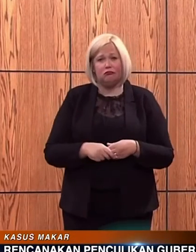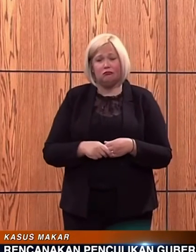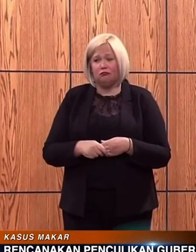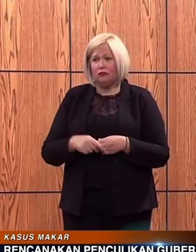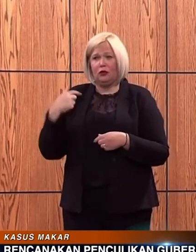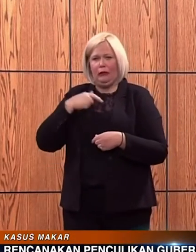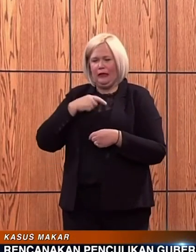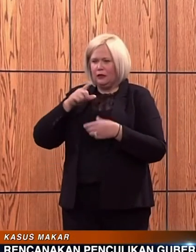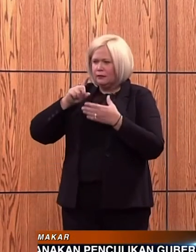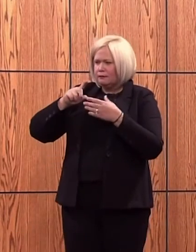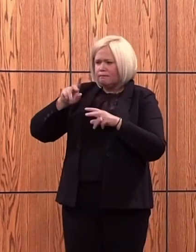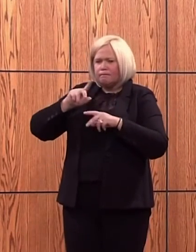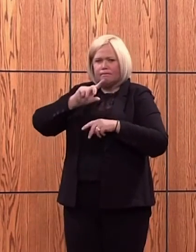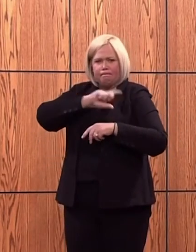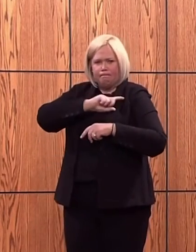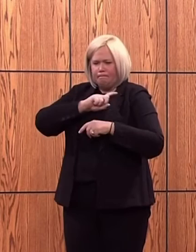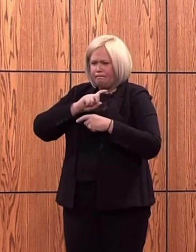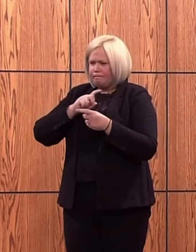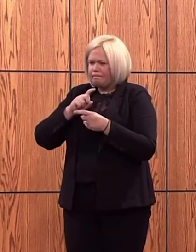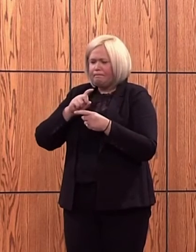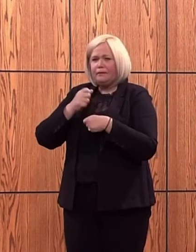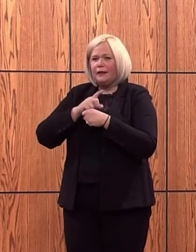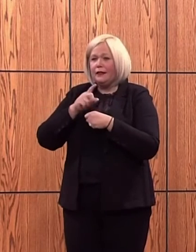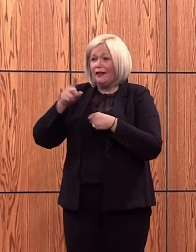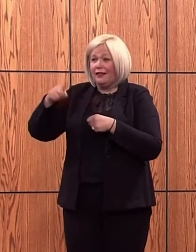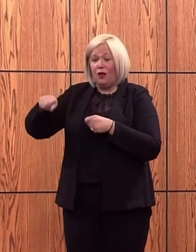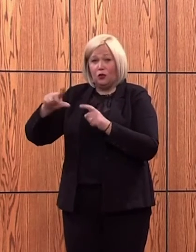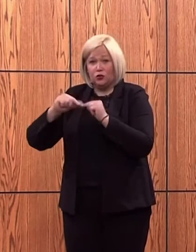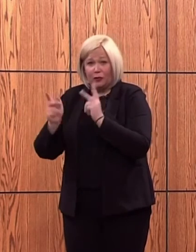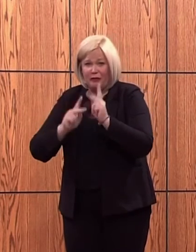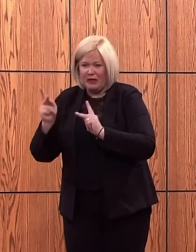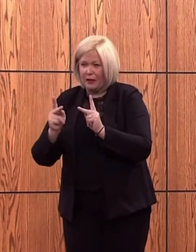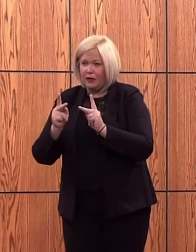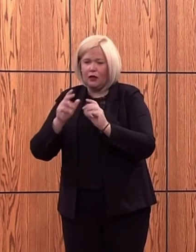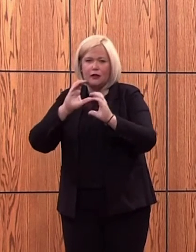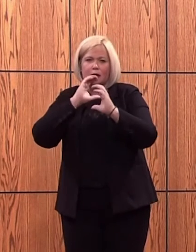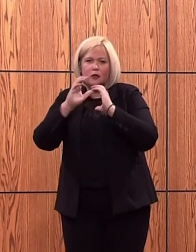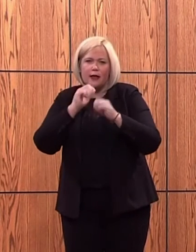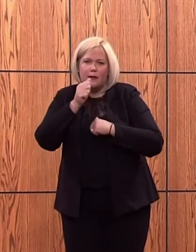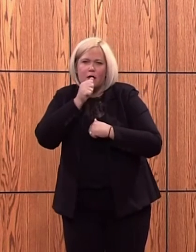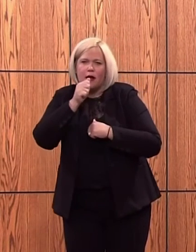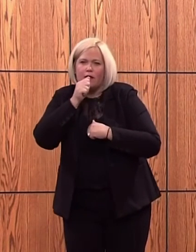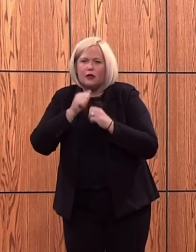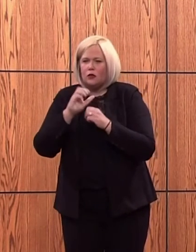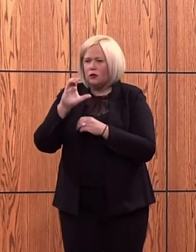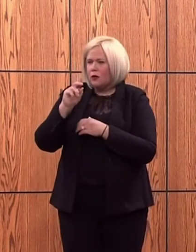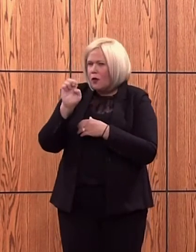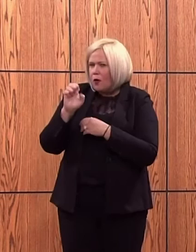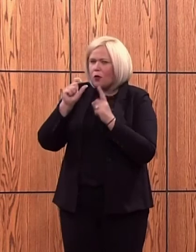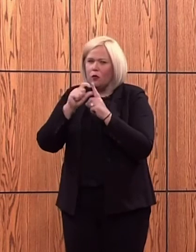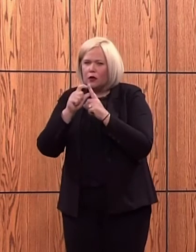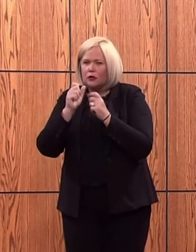ditangkap dapat menghadapi hukuman penjara seumur hidup jika terbukti bersalah atas tuduhan mencoba menculik Whitmer.